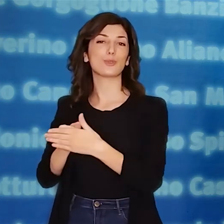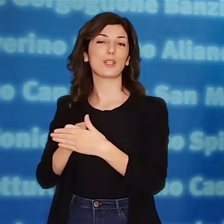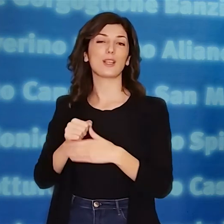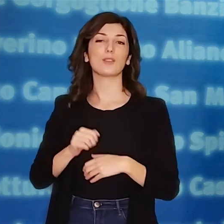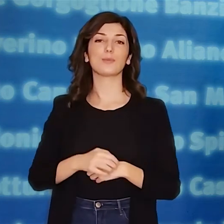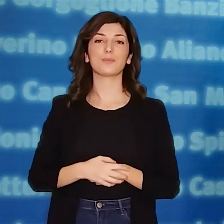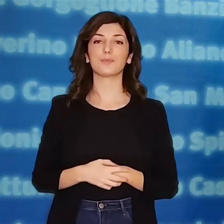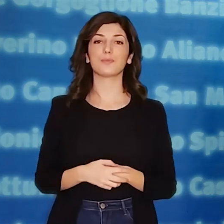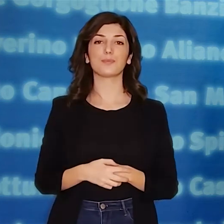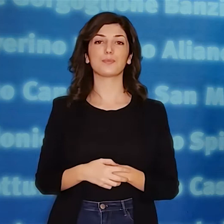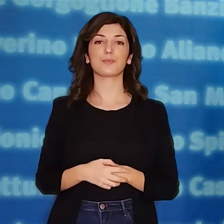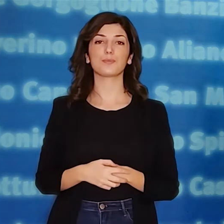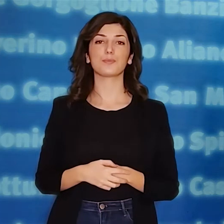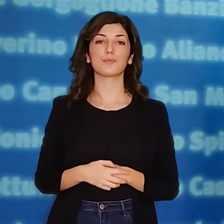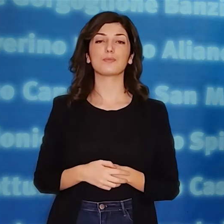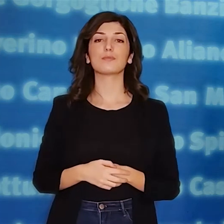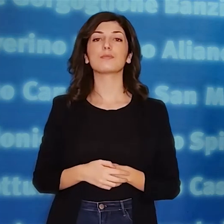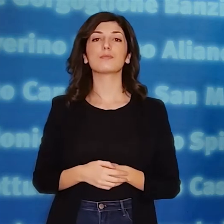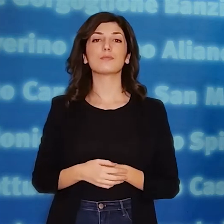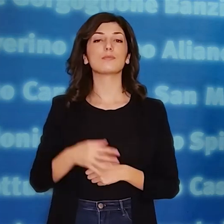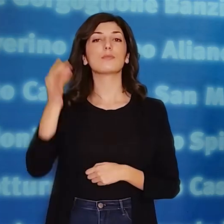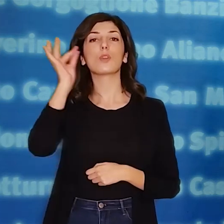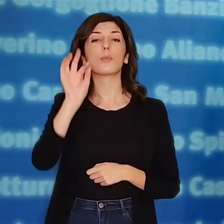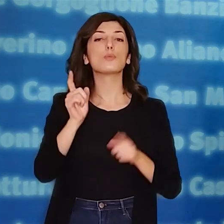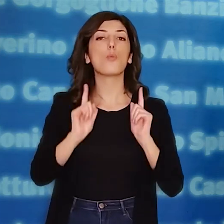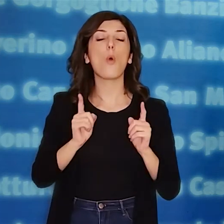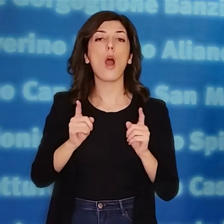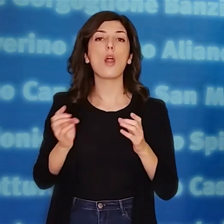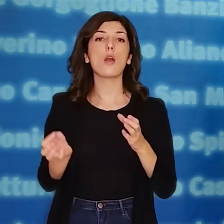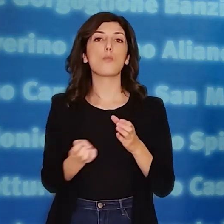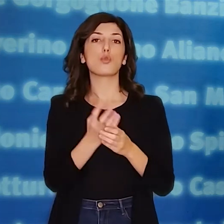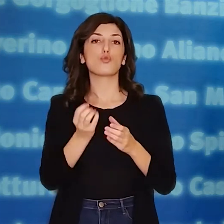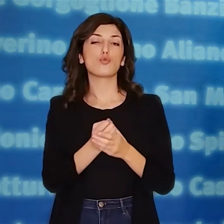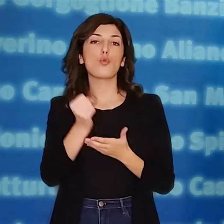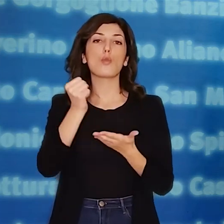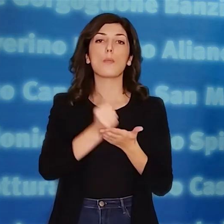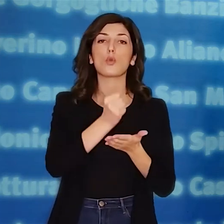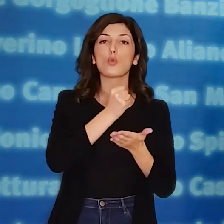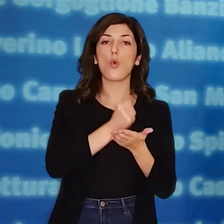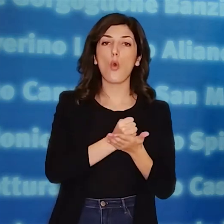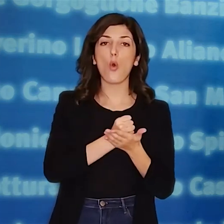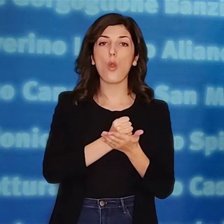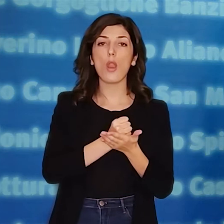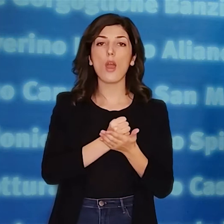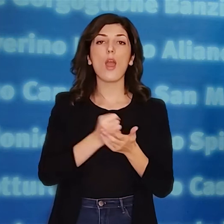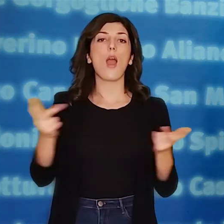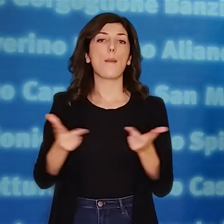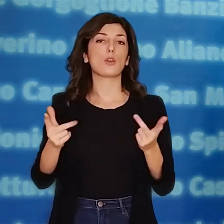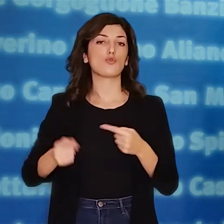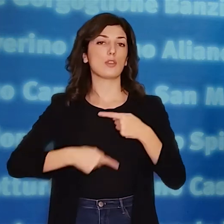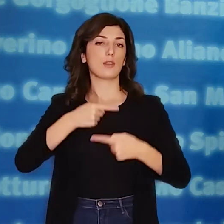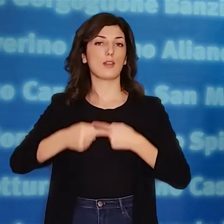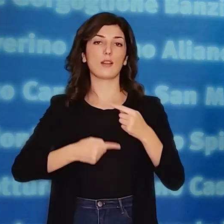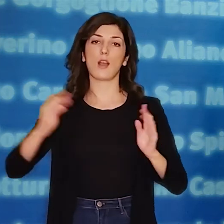Regione Basilicata e il Decisore Politico con la produzione di procedure e protocolli atti a